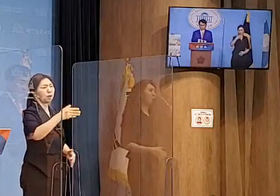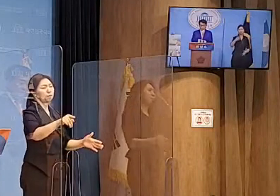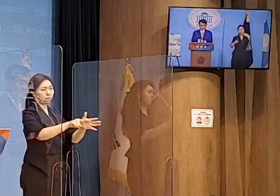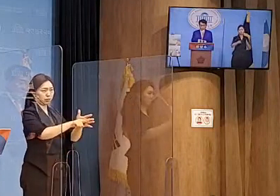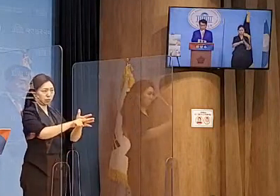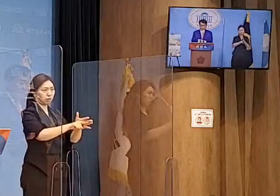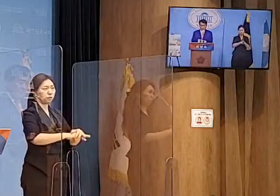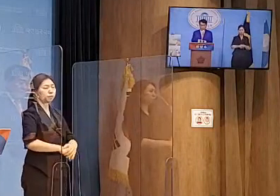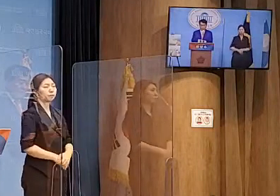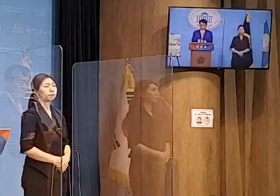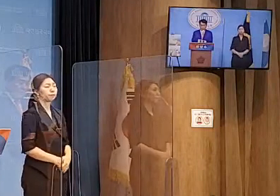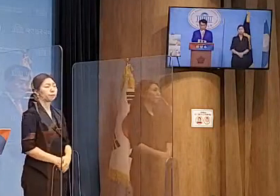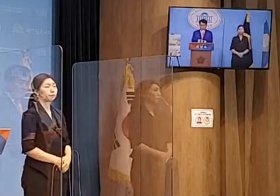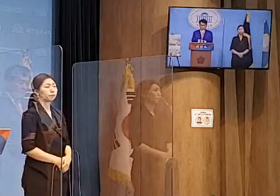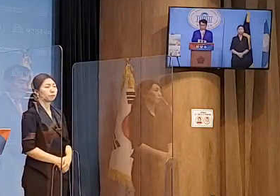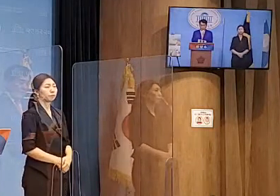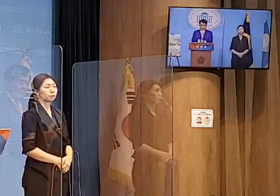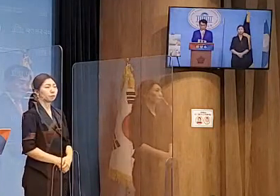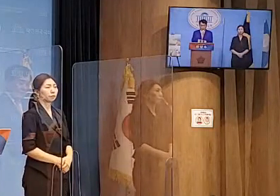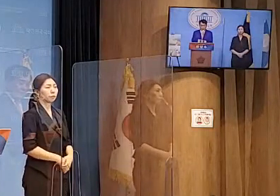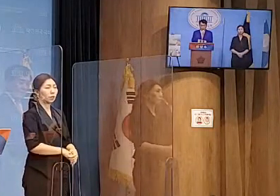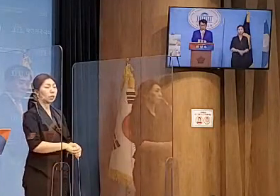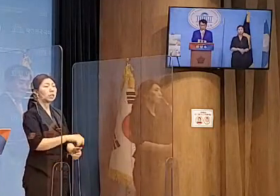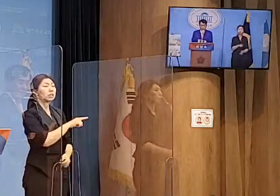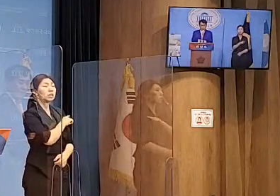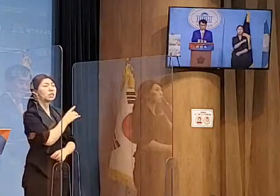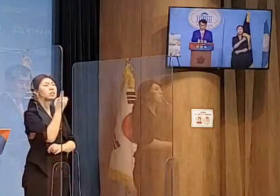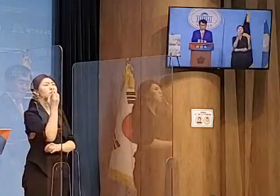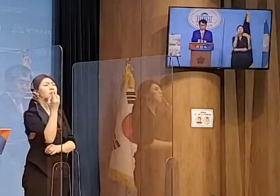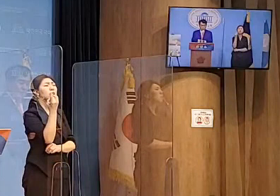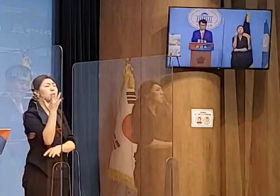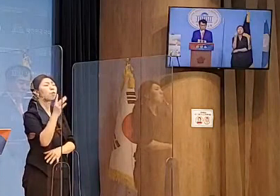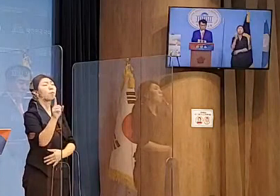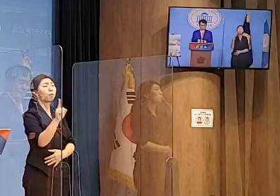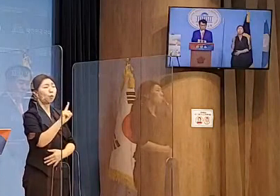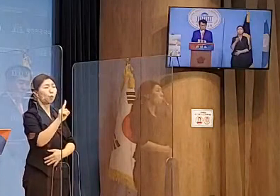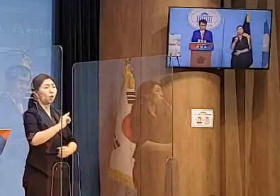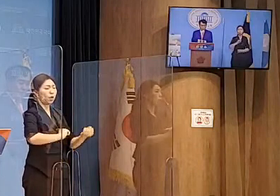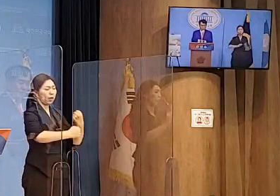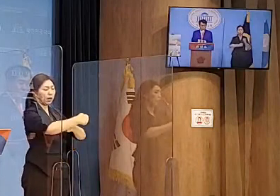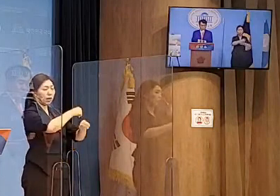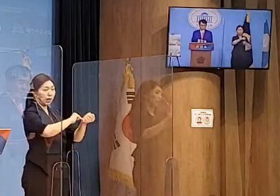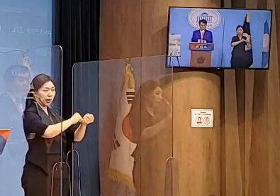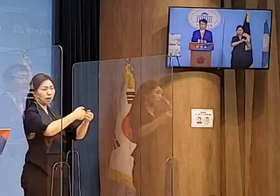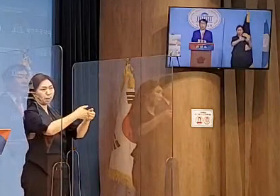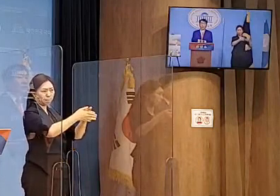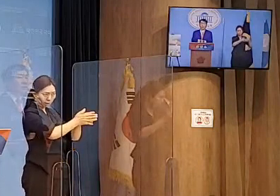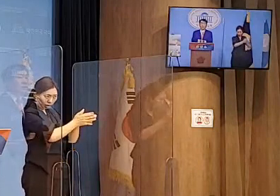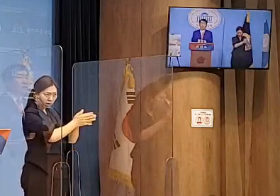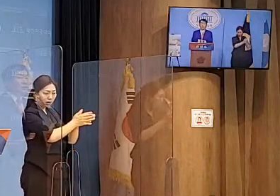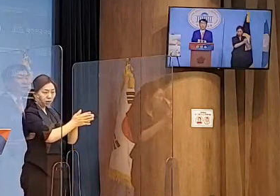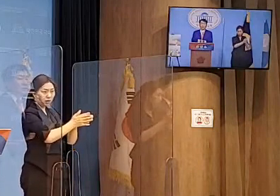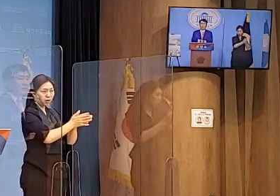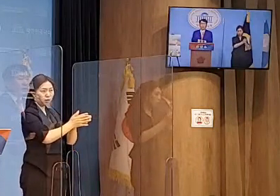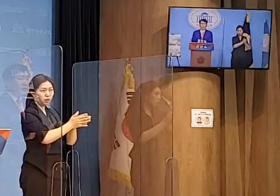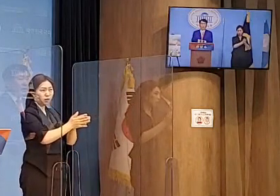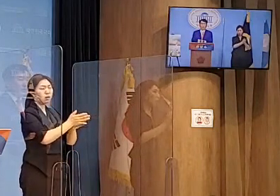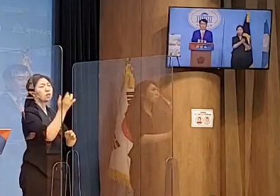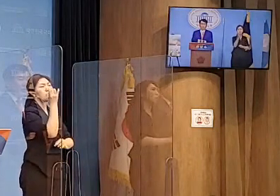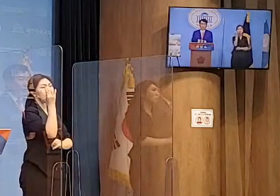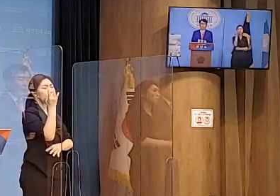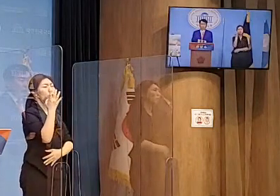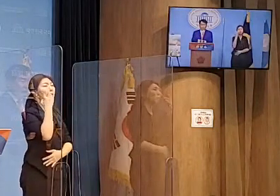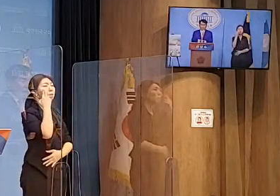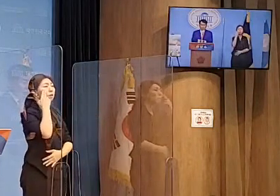물론 비핵화가 전제된 북미회담, 남북관계 대선이 전제가